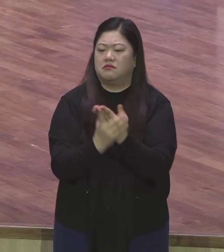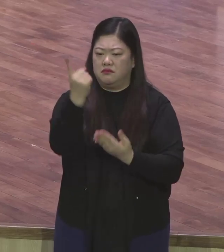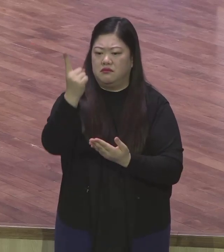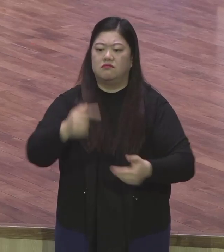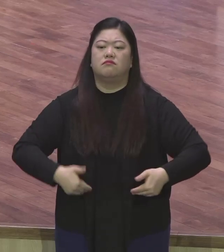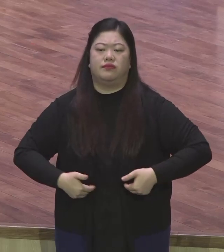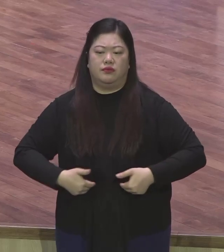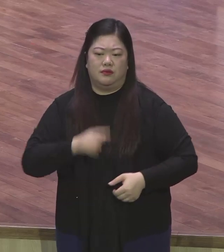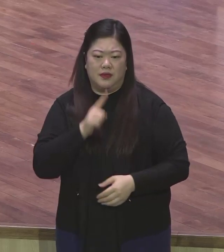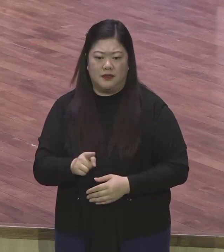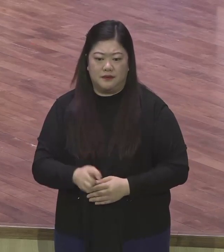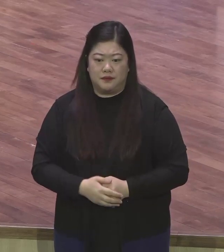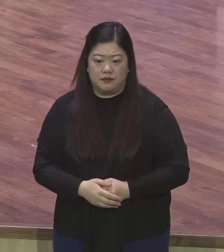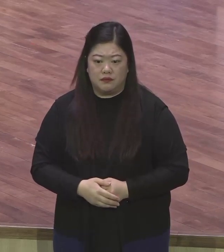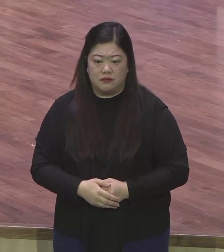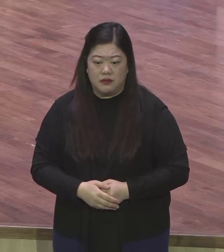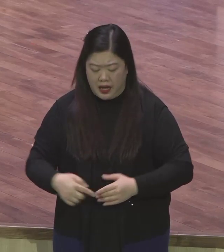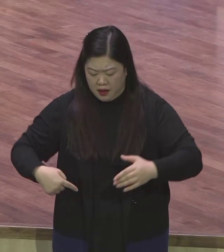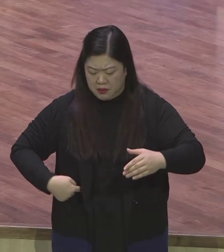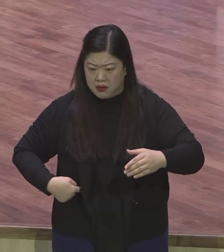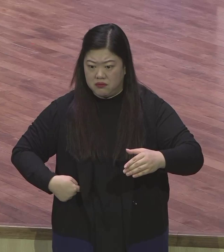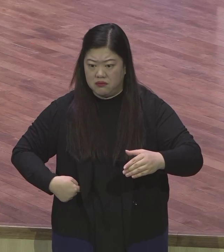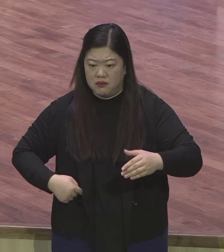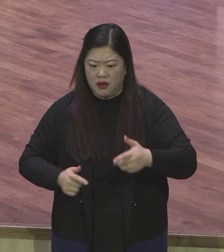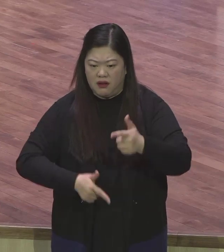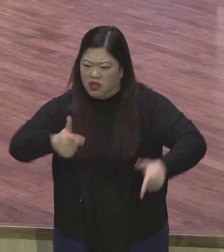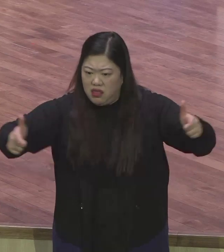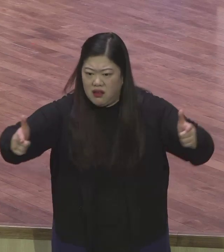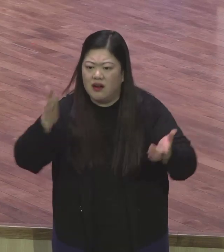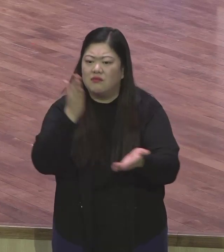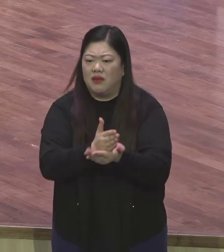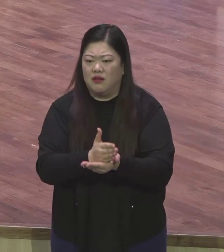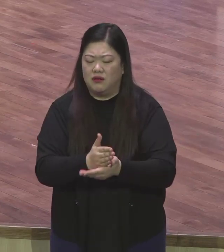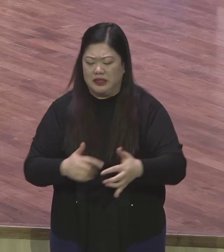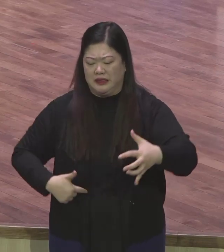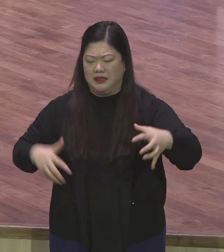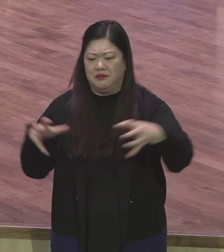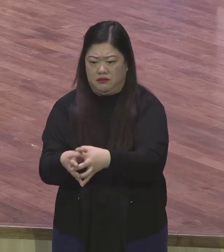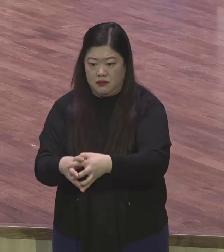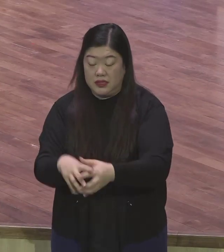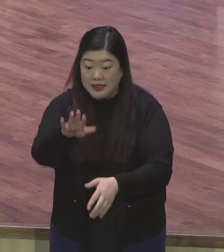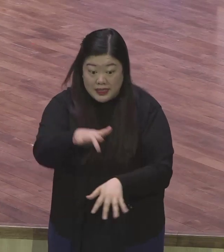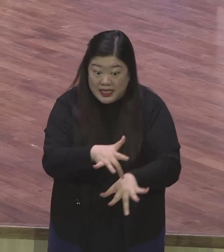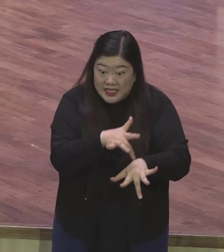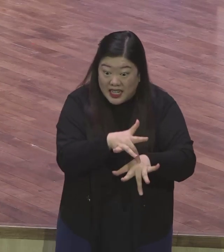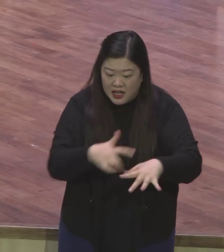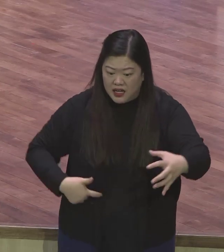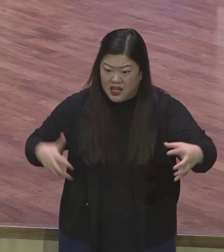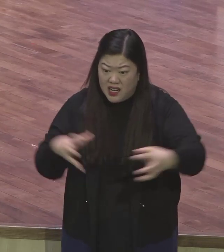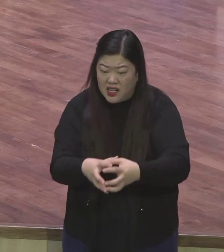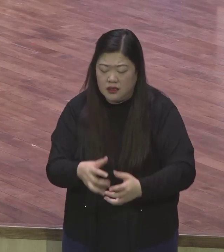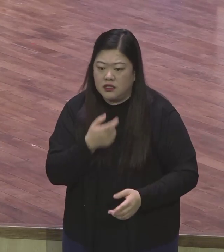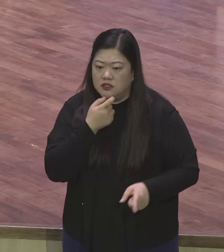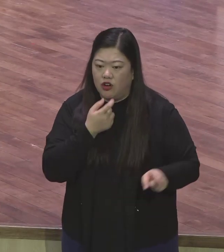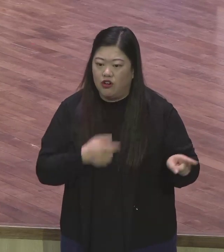한마음 한뜻 사단은 한마음 한뜻 못 가지게 만들어요 계속